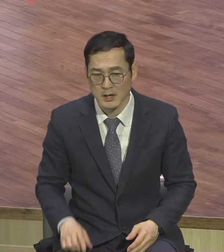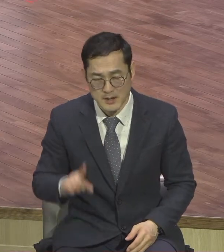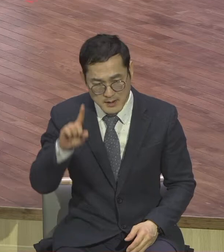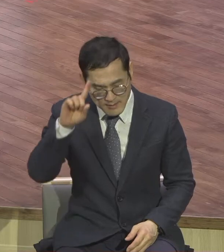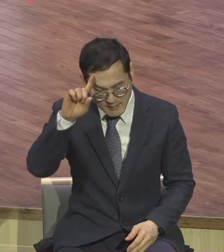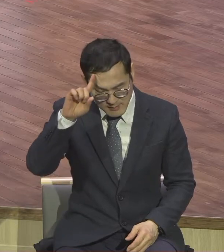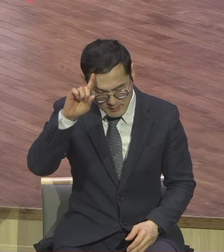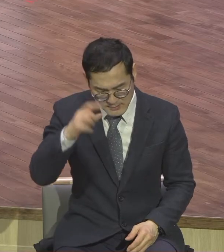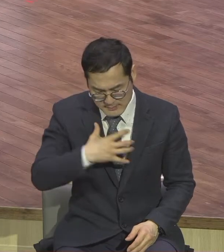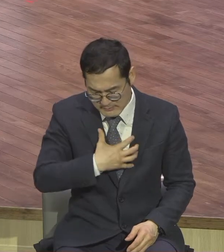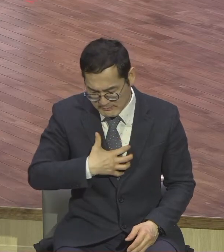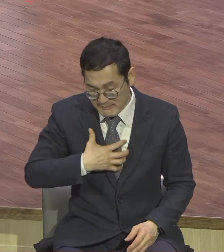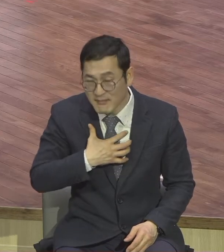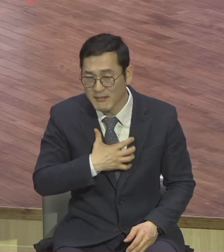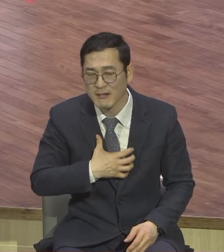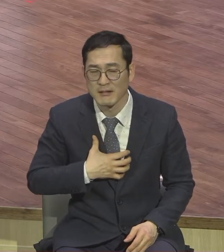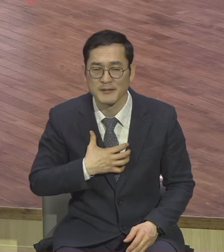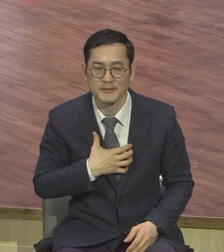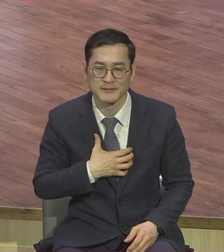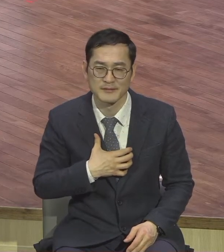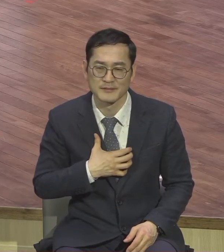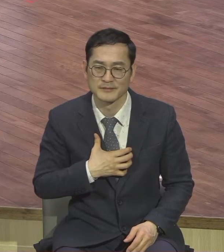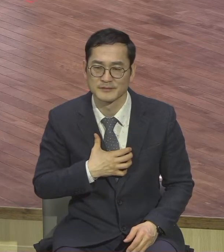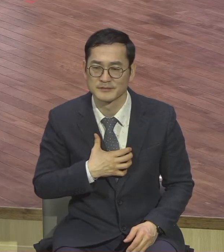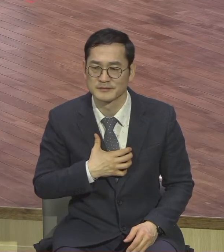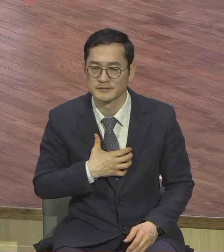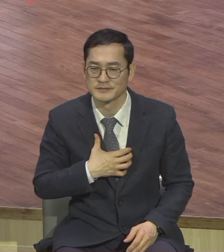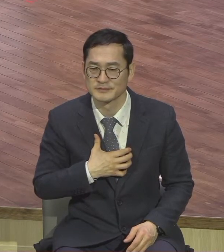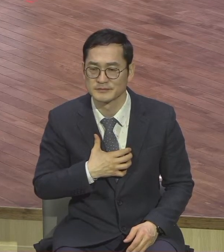그게 우리가 살고 있는 장식의 3장이에요